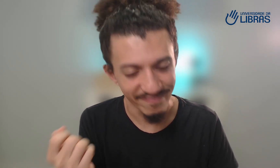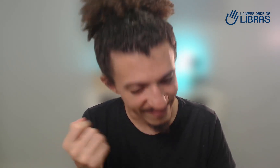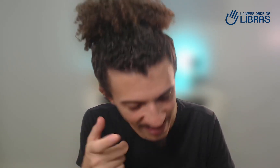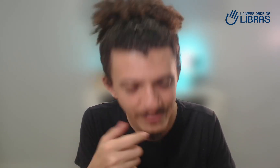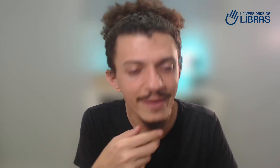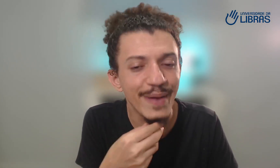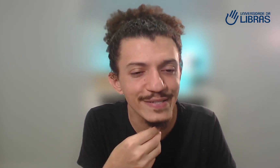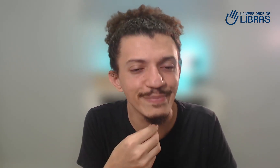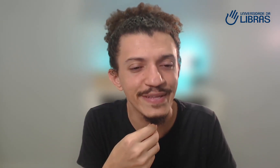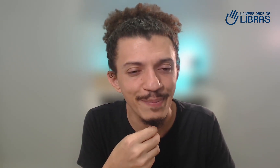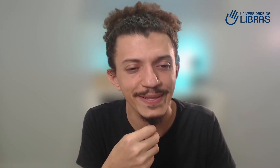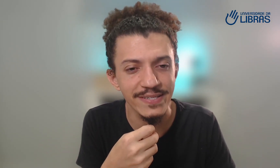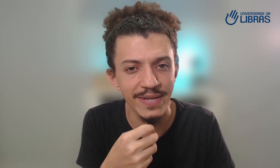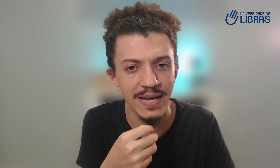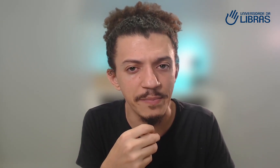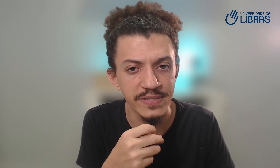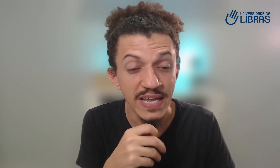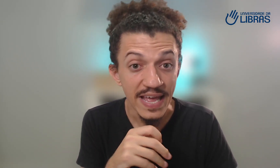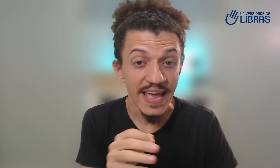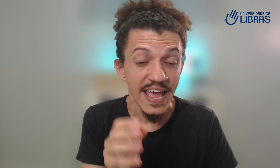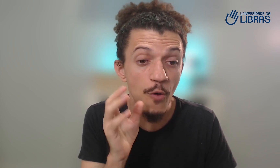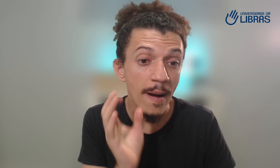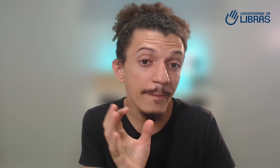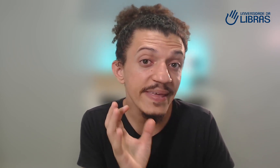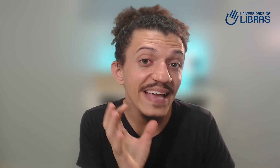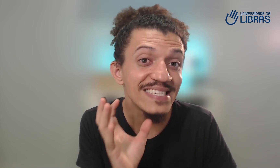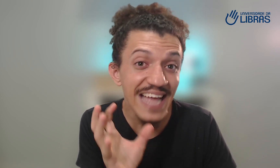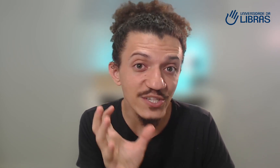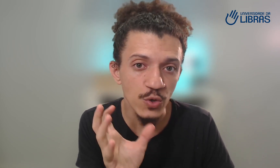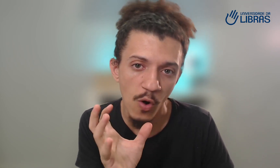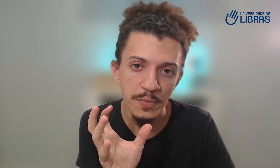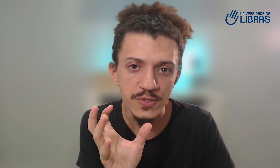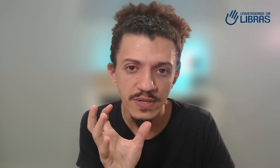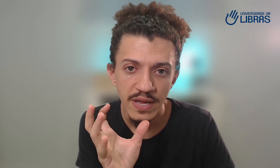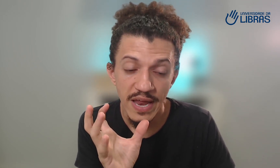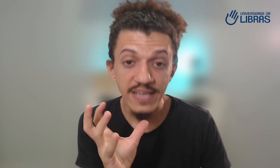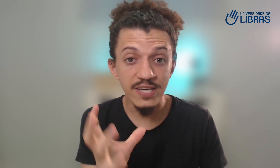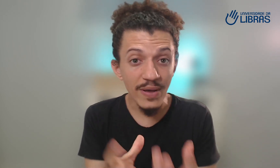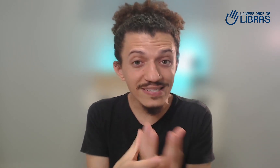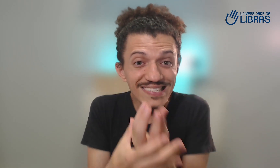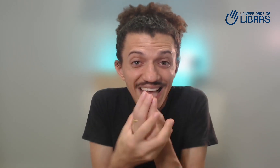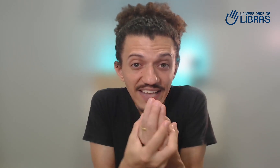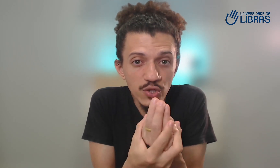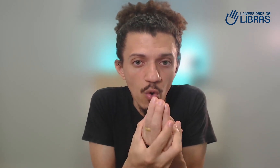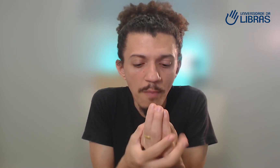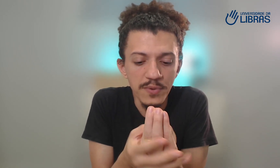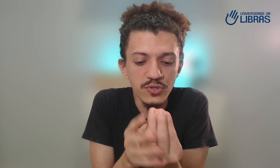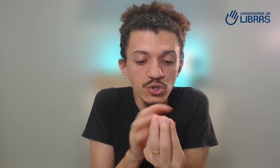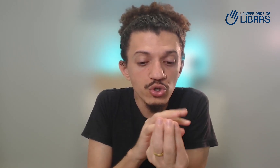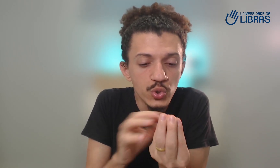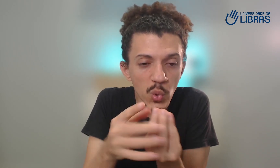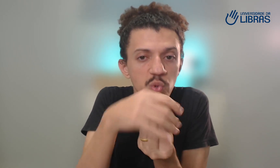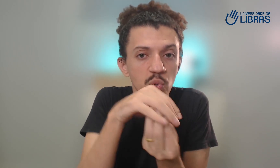Faz uma péssima interpretação da Libras. eu mapeei sete gomos. E são esses sete gomos juntos